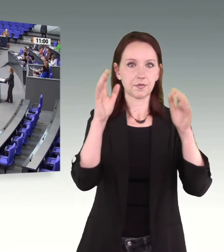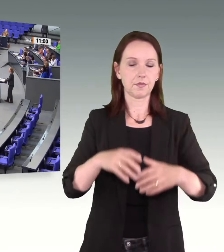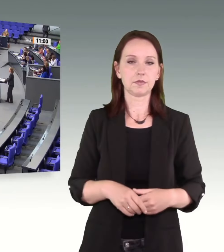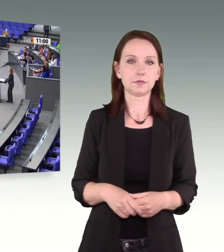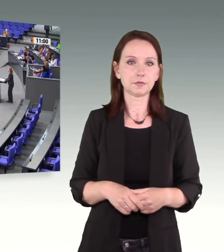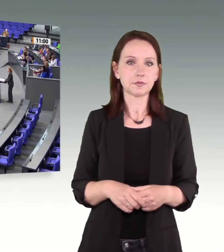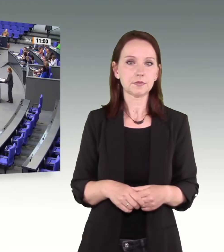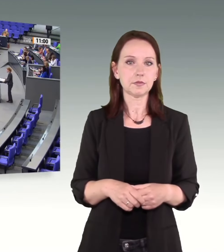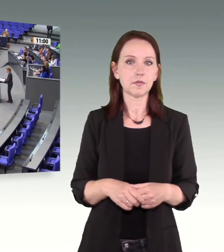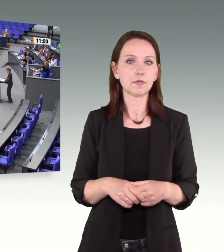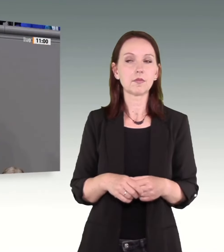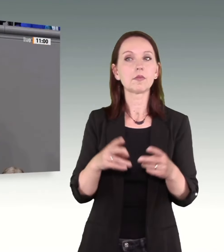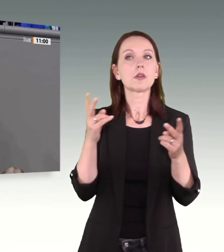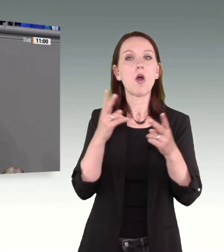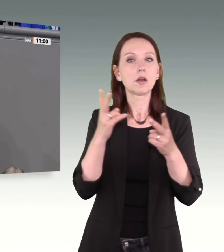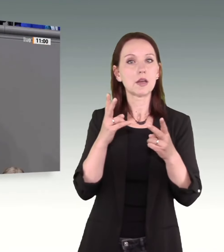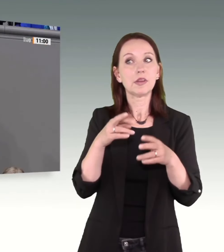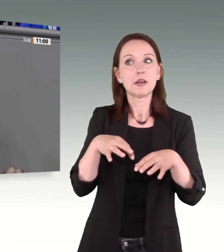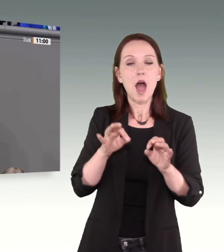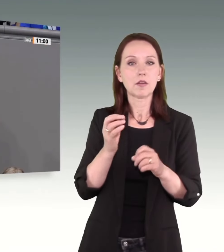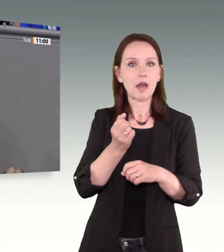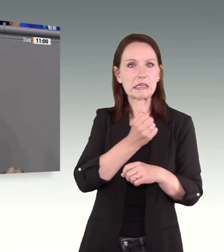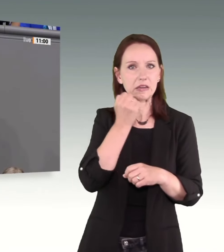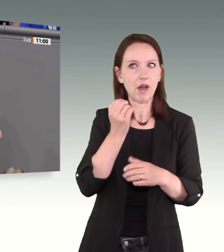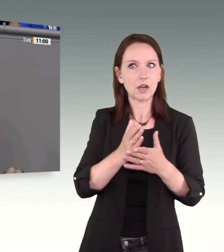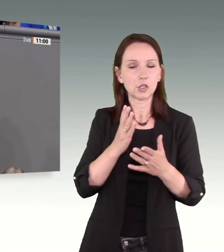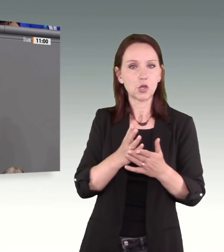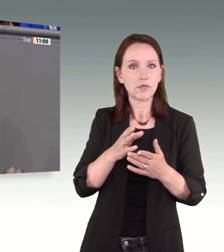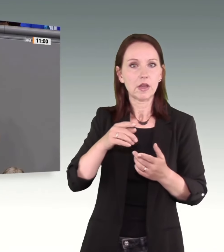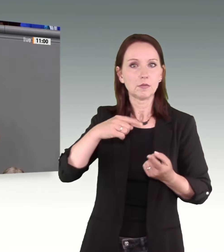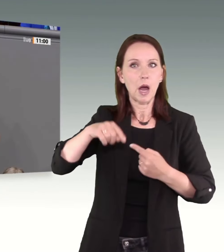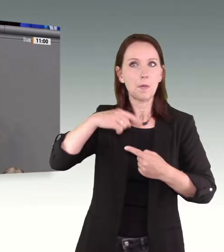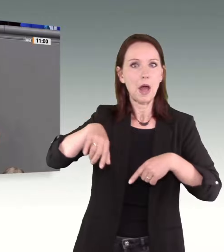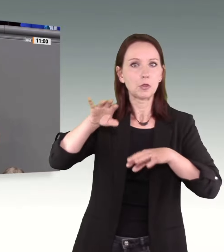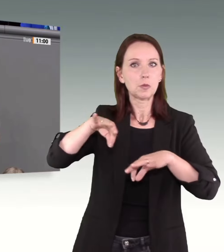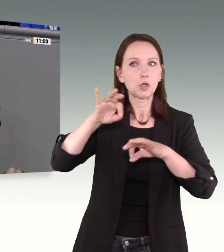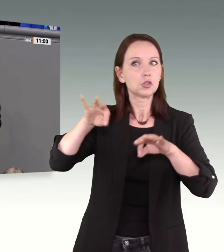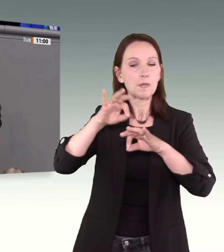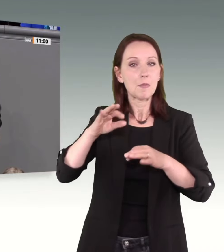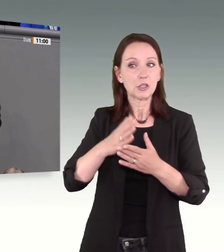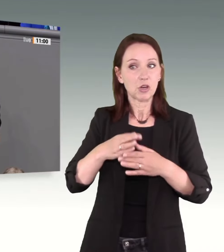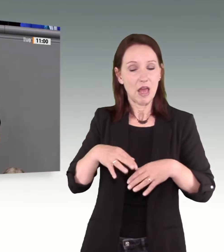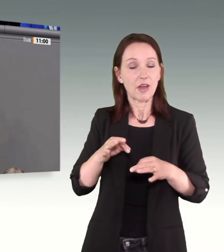Oder damit Gewaltspiralen zumindest so früh wie möglich durchbrochen werden. Deshalb ist es richtig, wenn an Standorten der